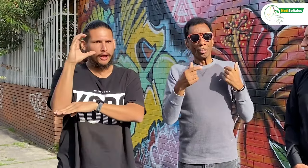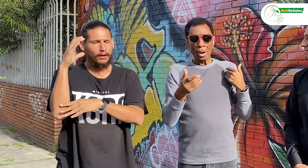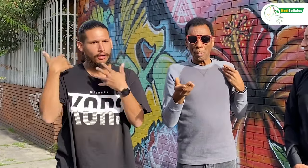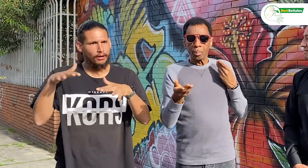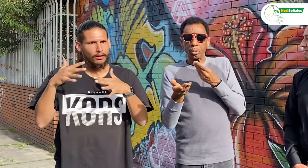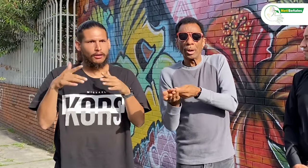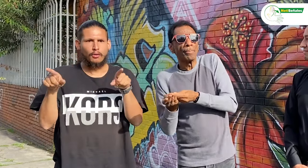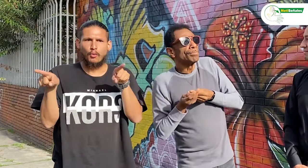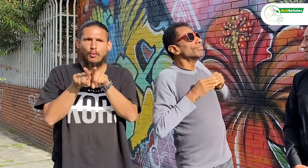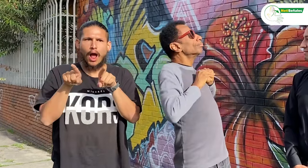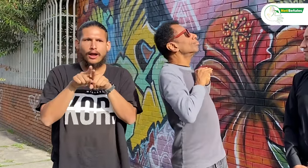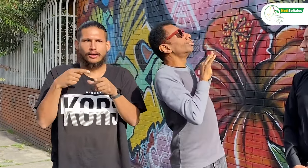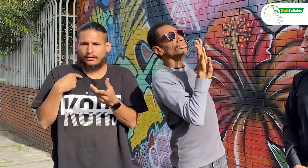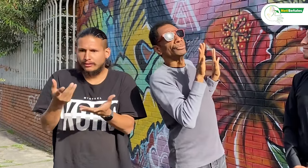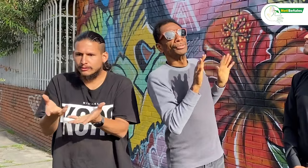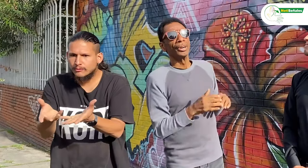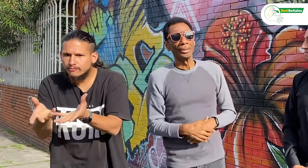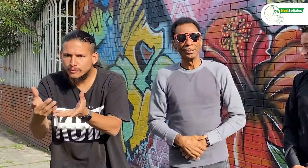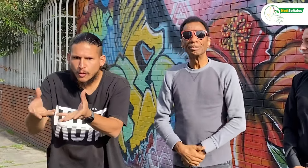de acá para difundirlas en otros países.